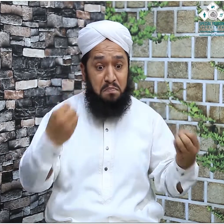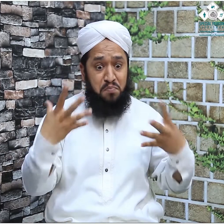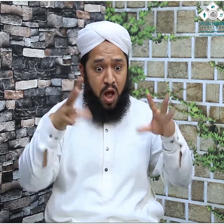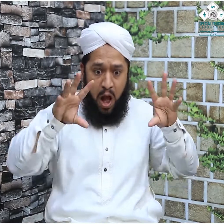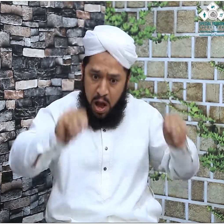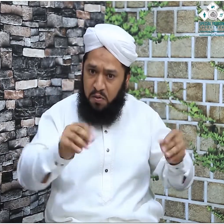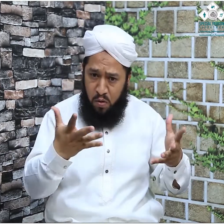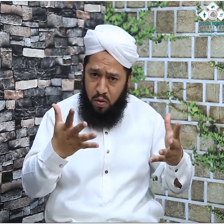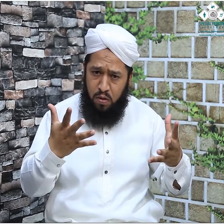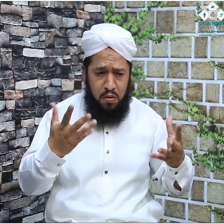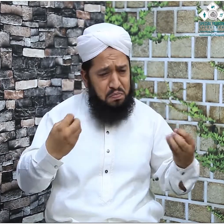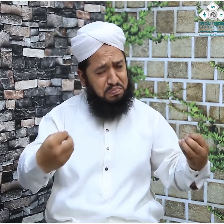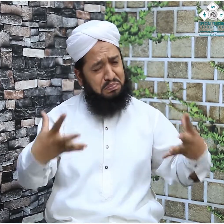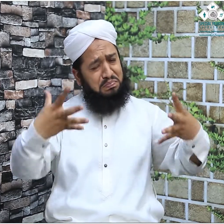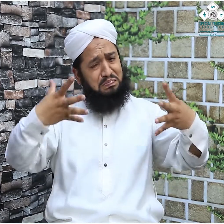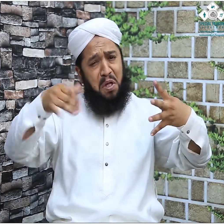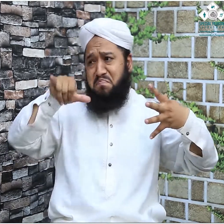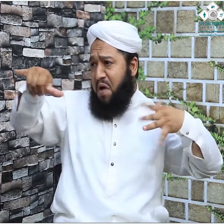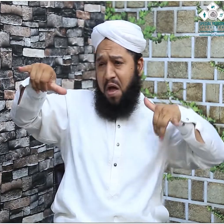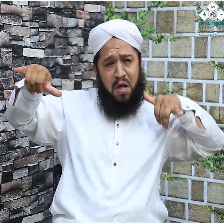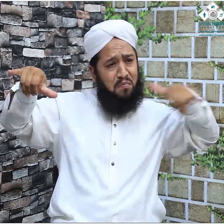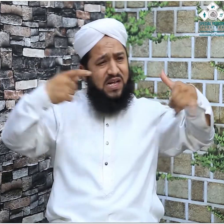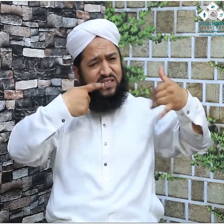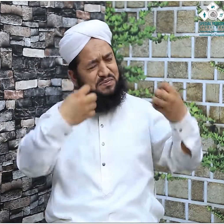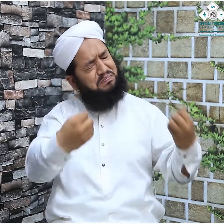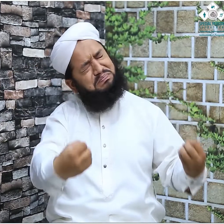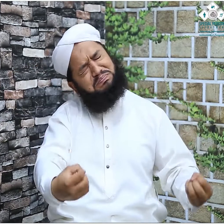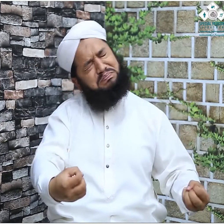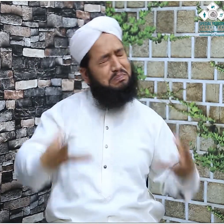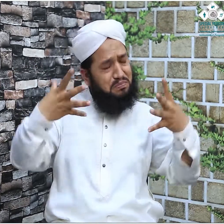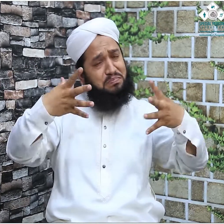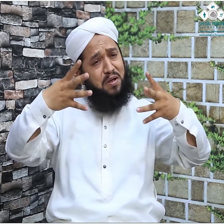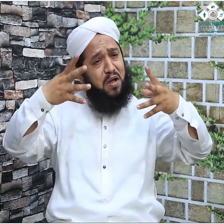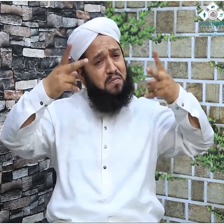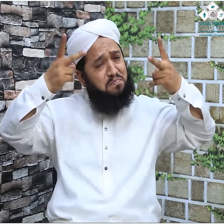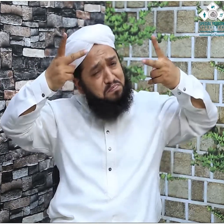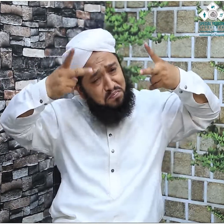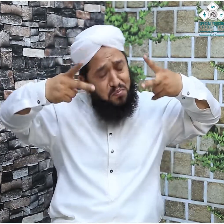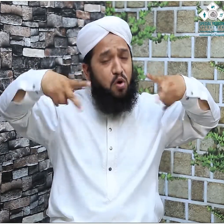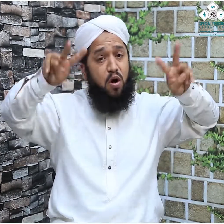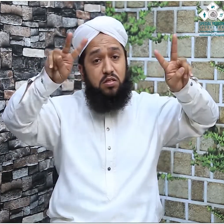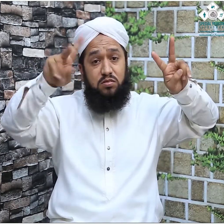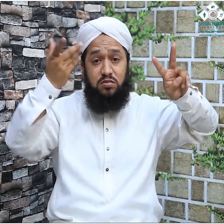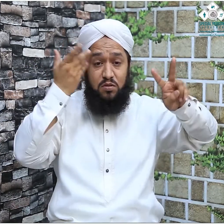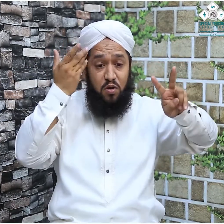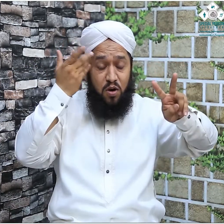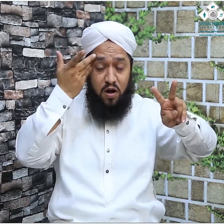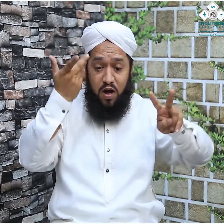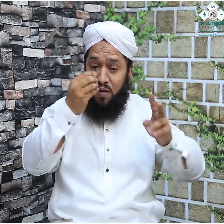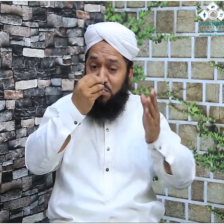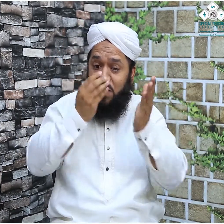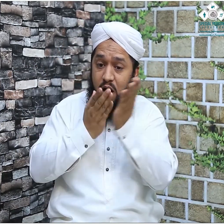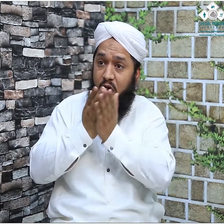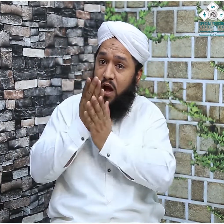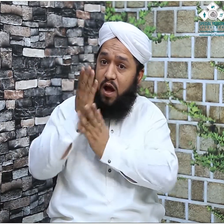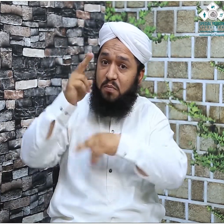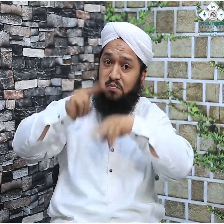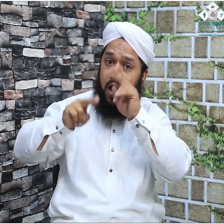اللہ یعنی جنتی یاکوتوں میں سے یاکوت فرمایا گیا حجرِ اسوط اور مقامِ ابراہیم مبارک ہو ان حاجیوں کو ان